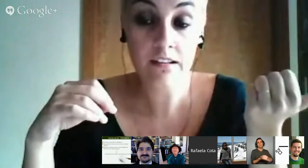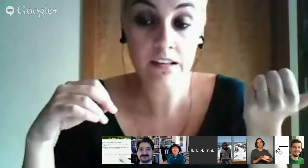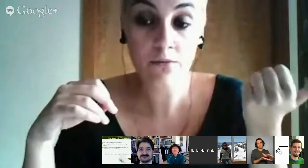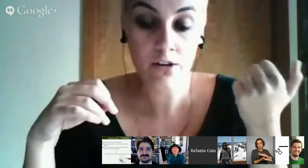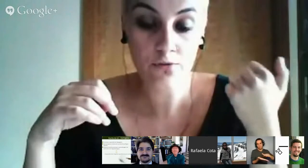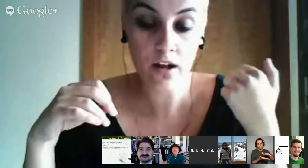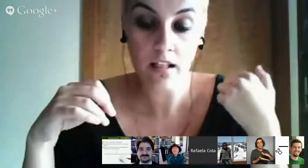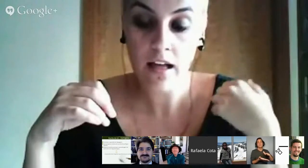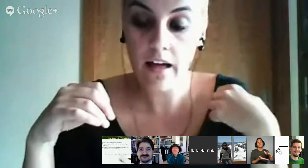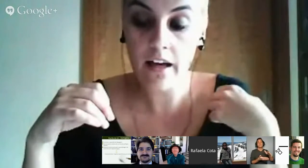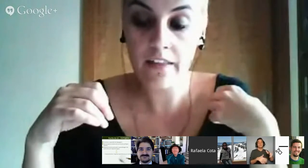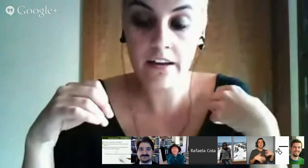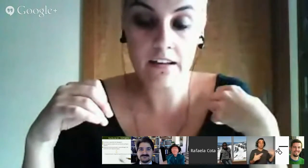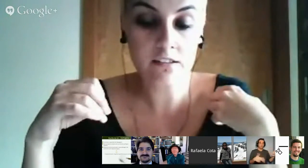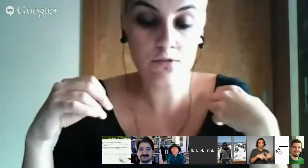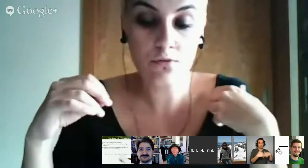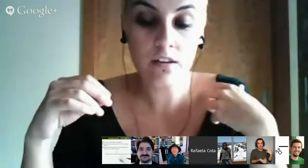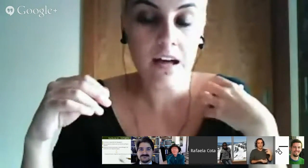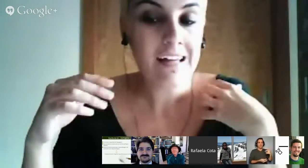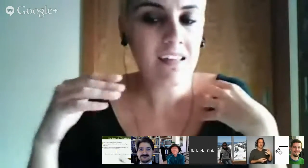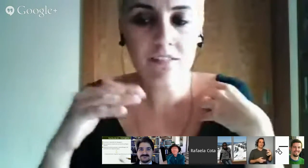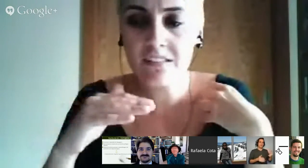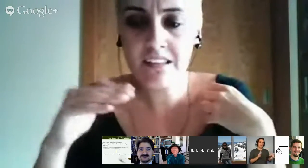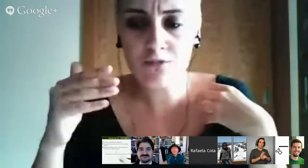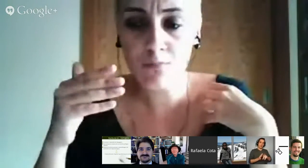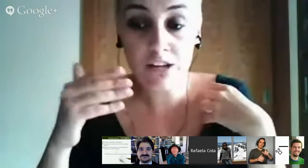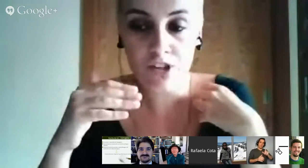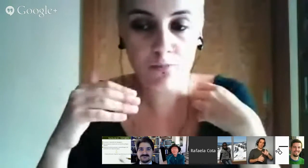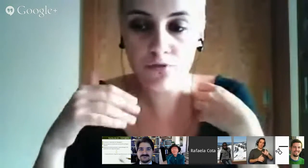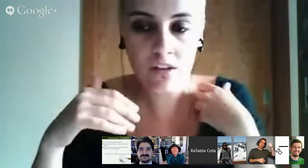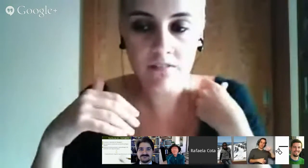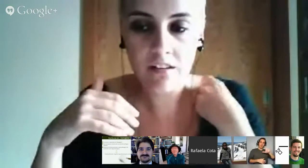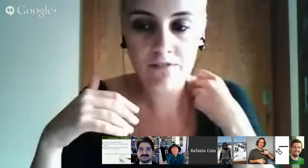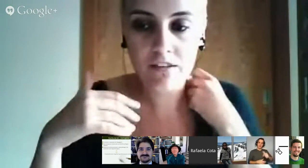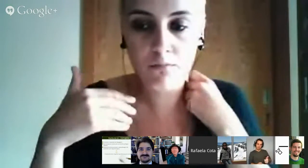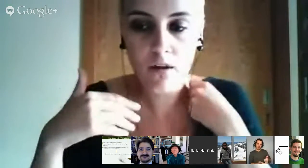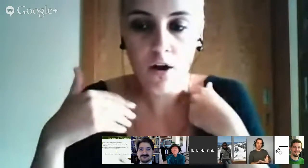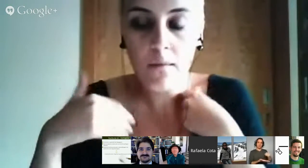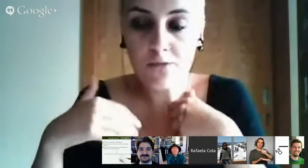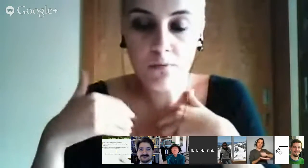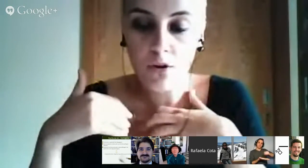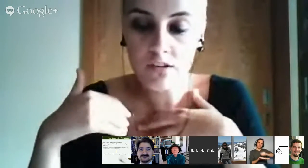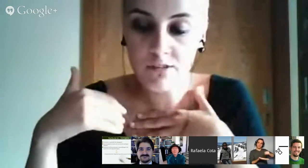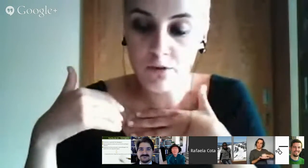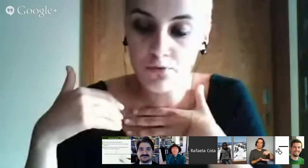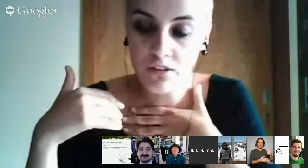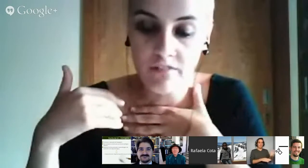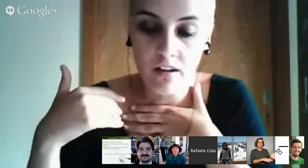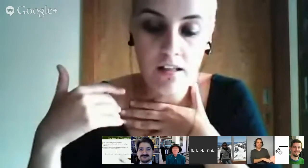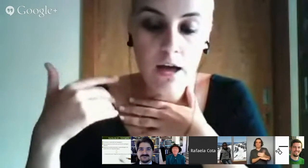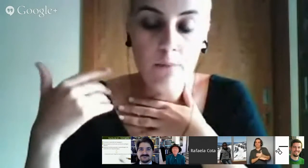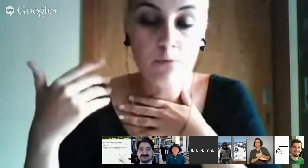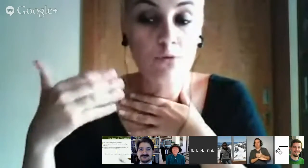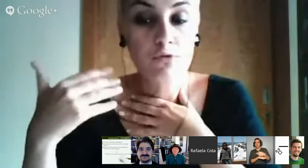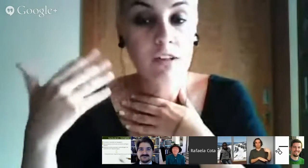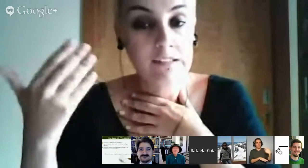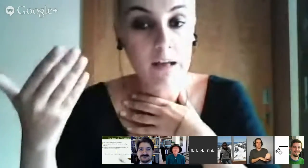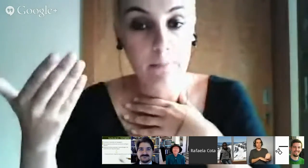da língua natural da criança surda deve iniciar-se o mais rápido possível, deve ser o mais precocemente possível. E o sucesso da